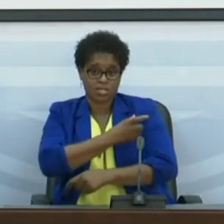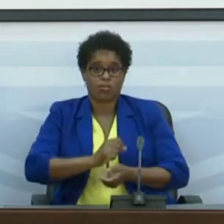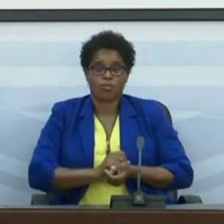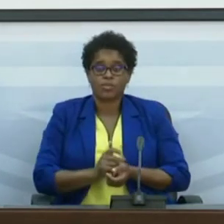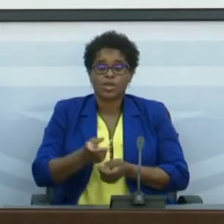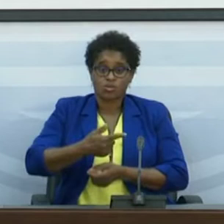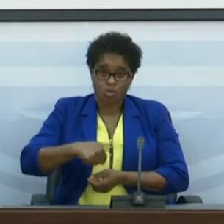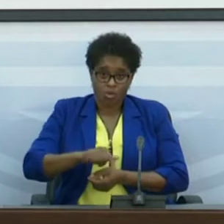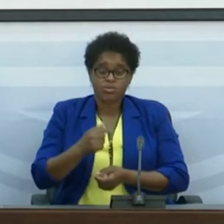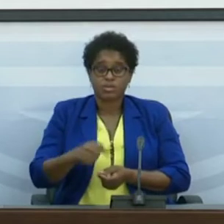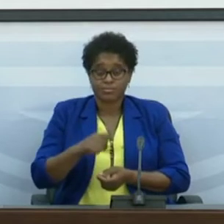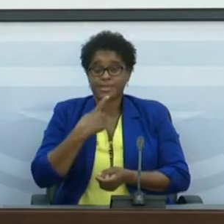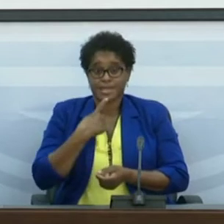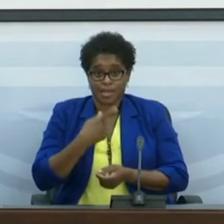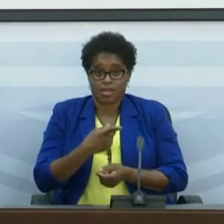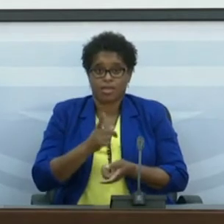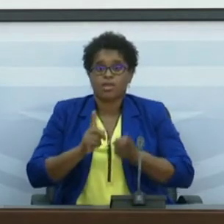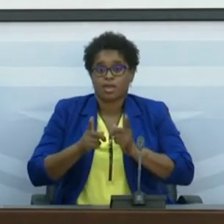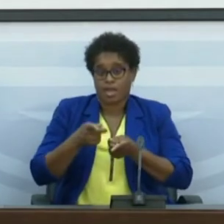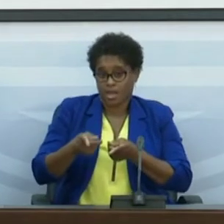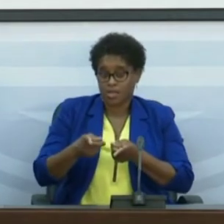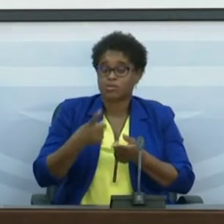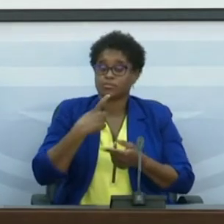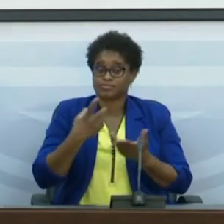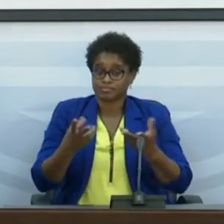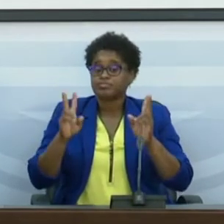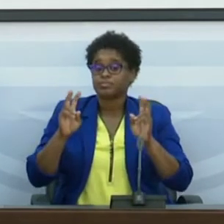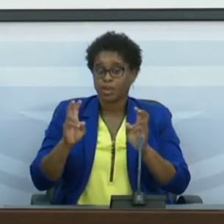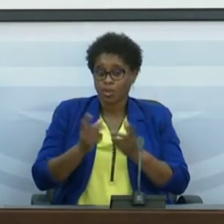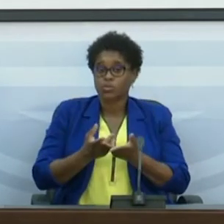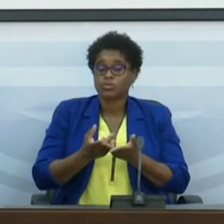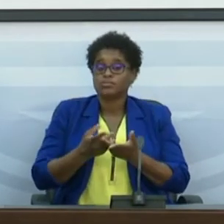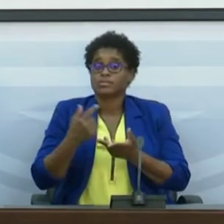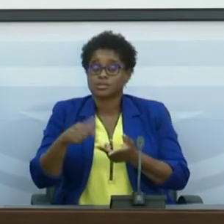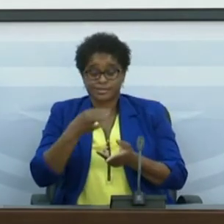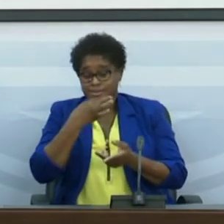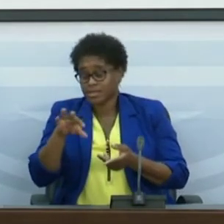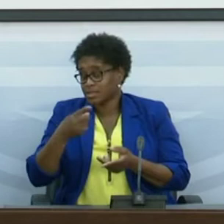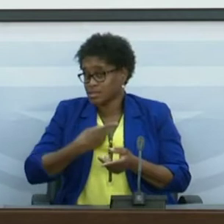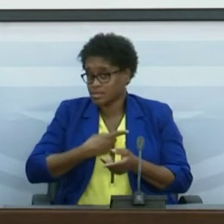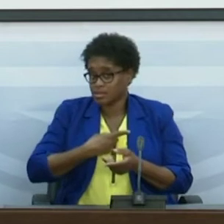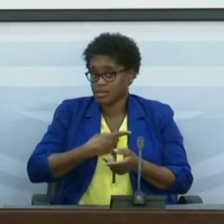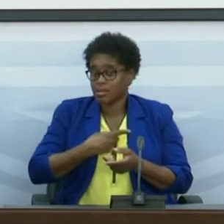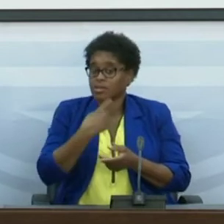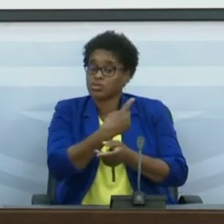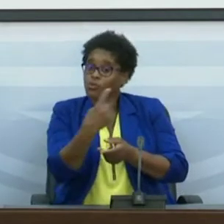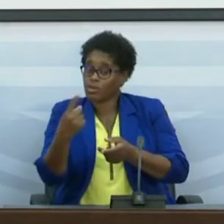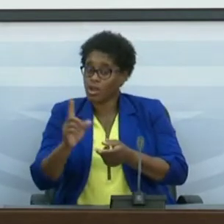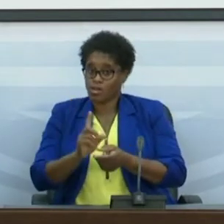Nós temos que entender que esta é uma questão que deixou de ser do cunho individual